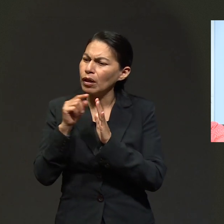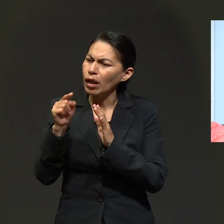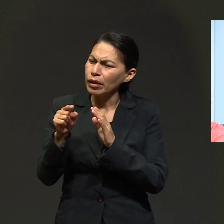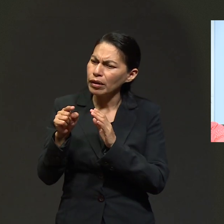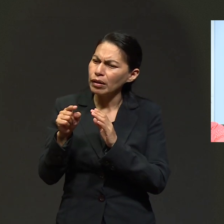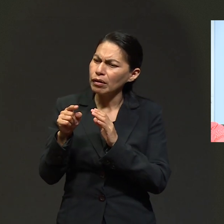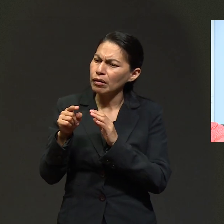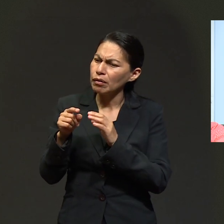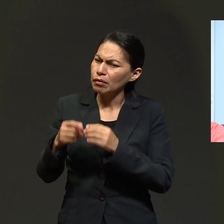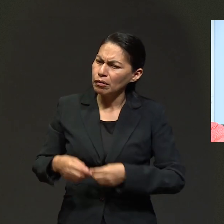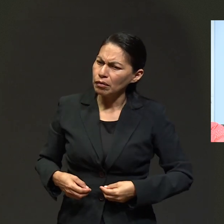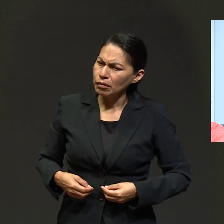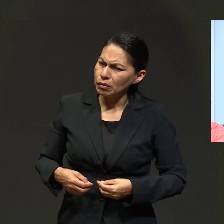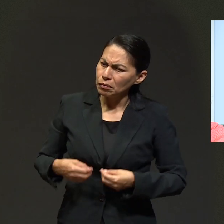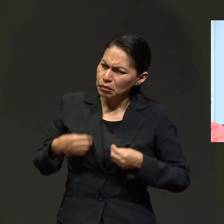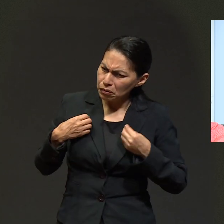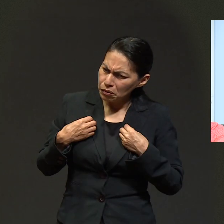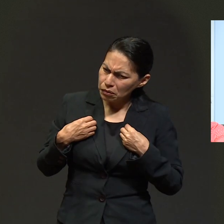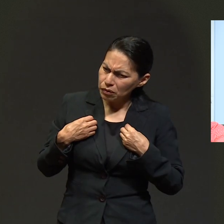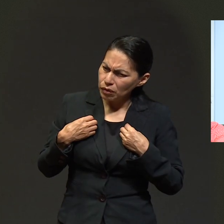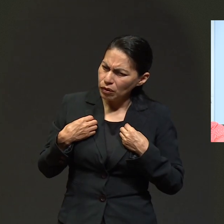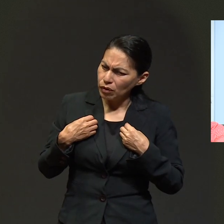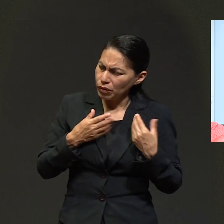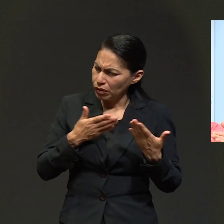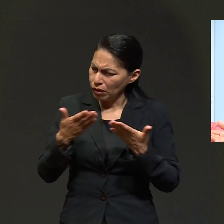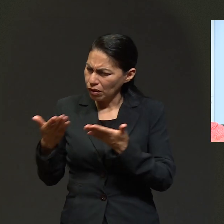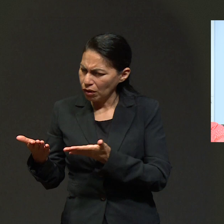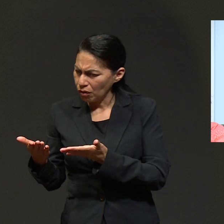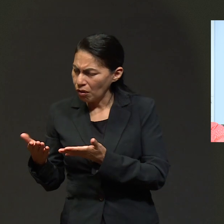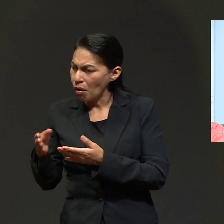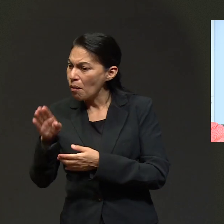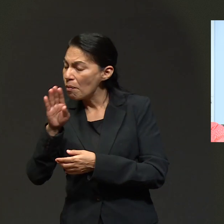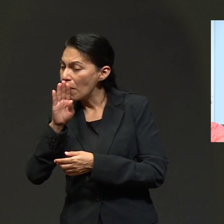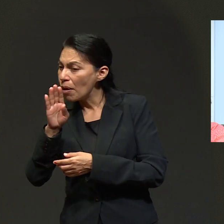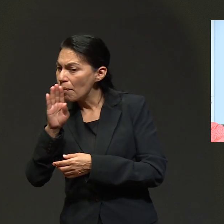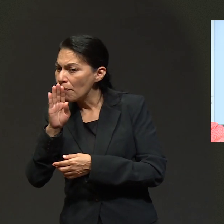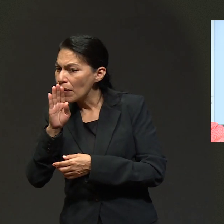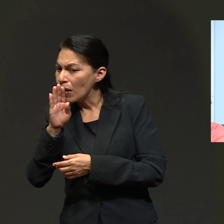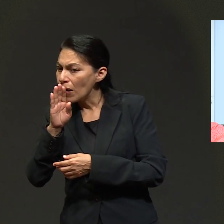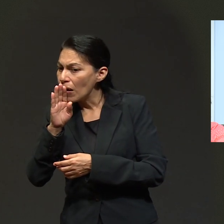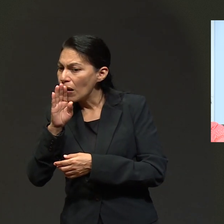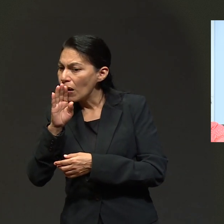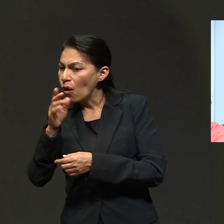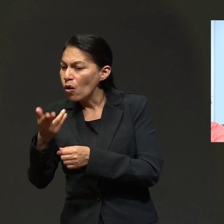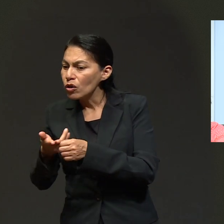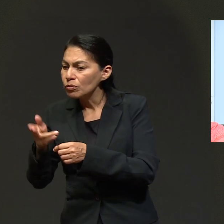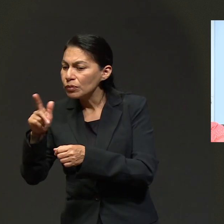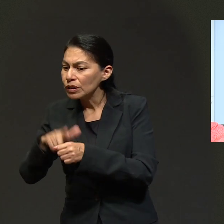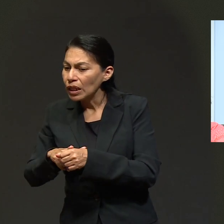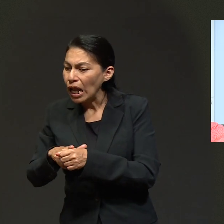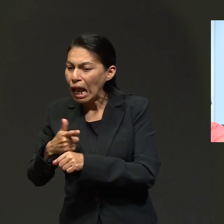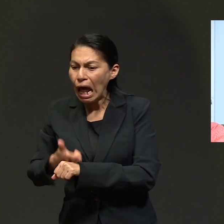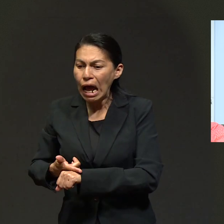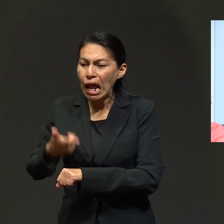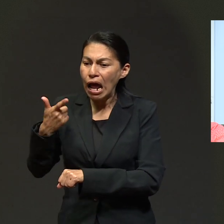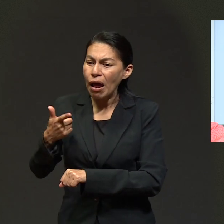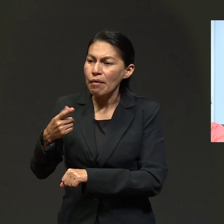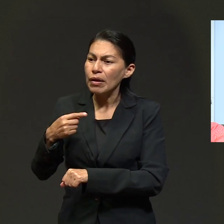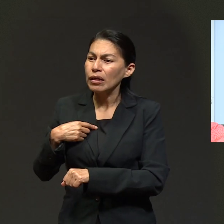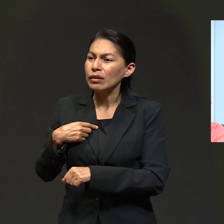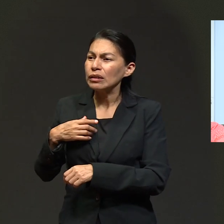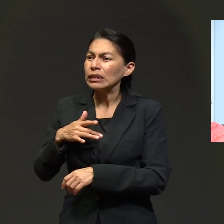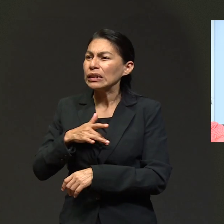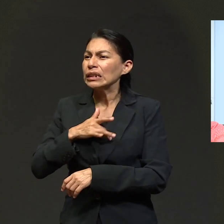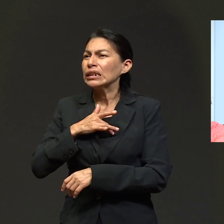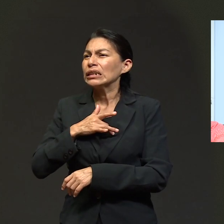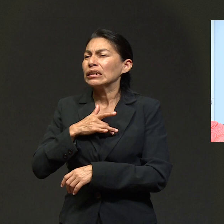me dicen, tu mamá está internada, se puso muy grave. Y yo me acuerdo